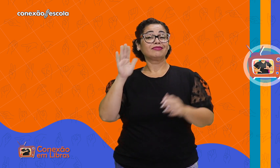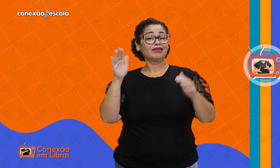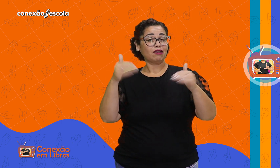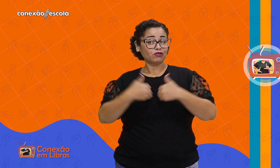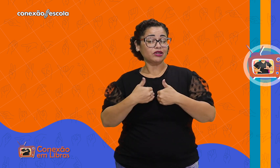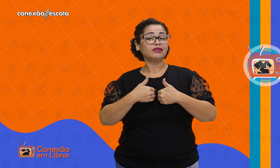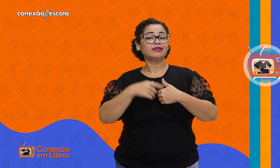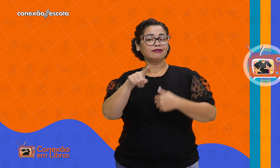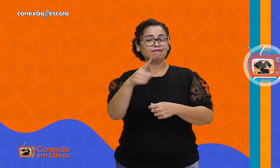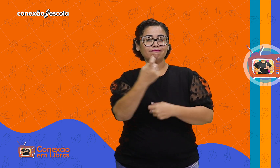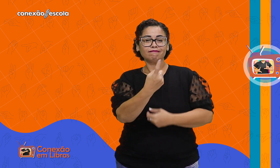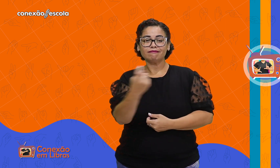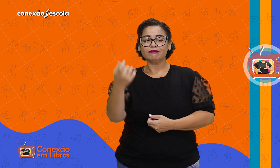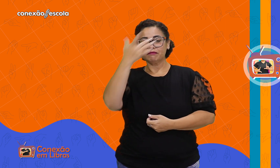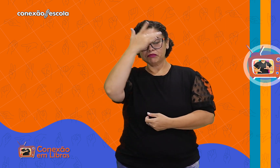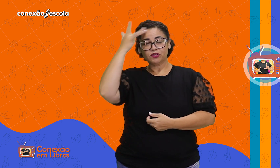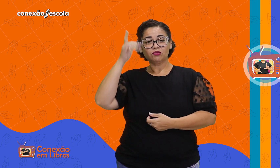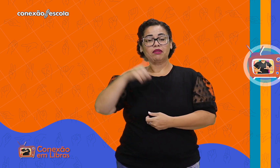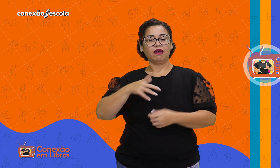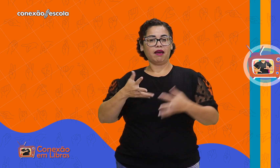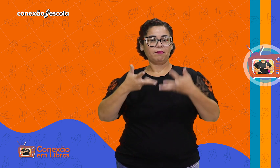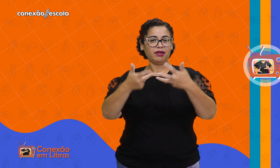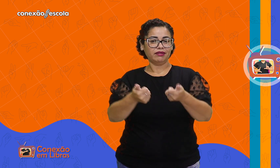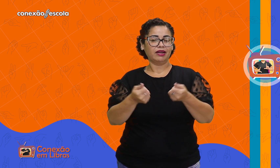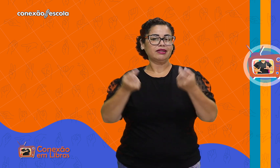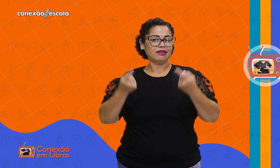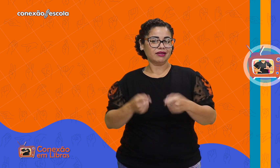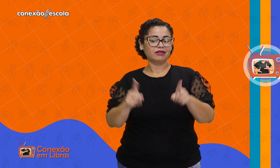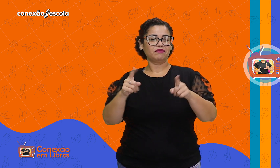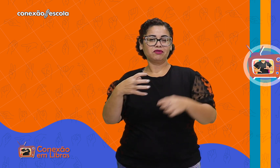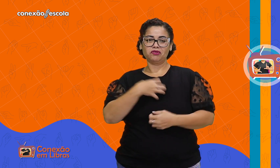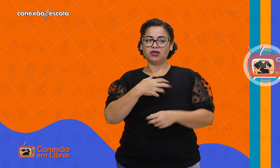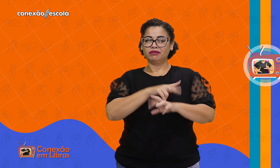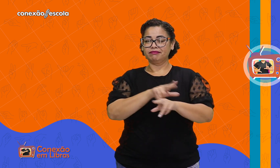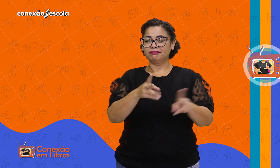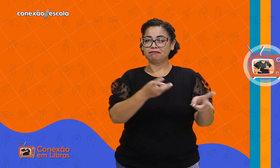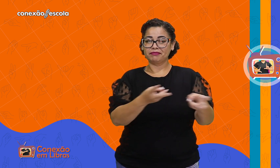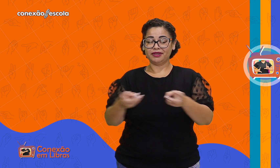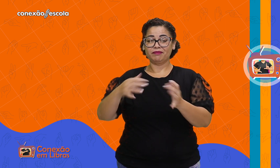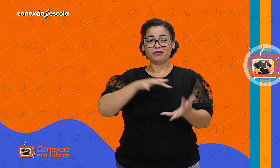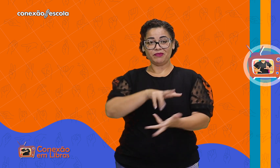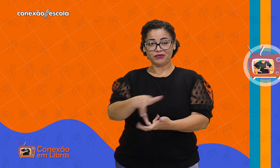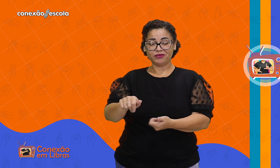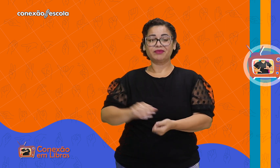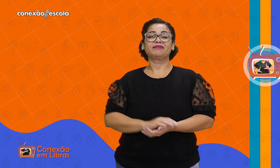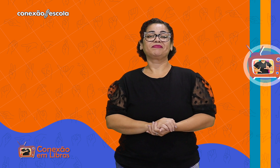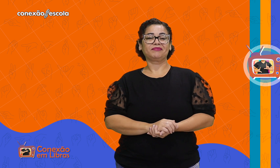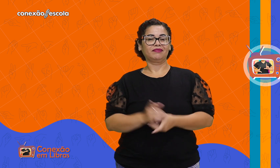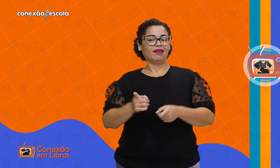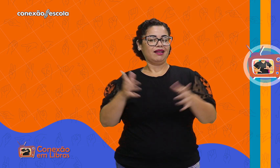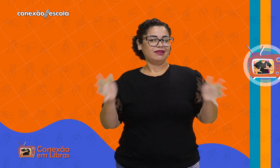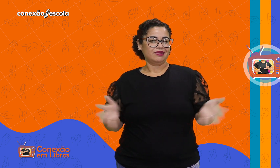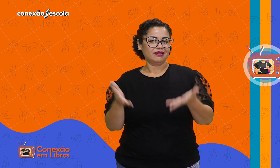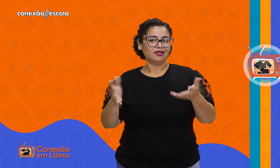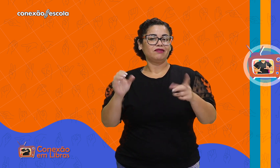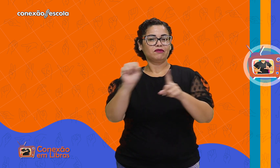autistas como indivíduos únicos com suas próprias habilidades, desafios e formas de ver o mundo. Ela